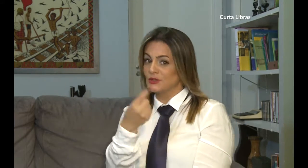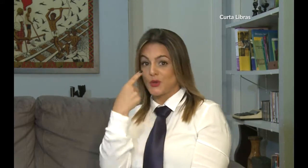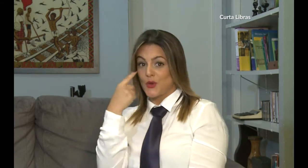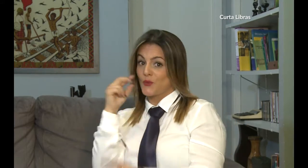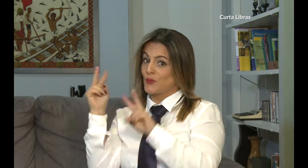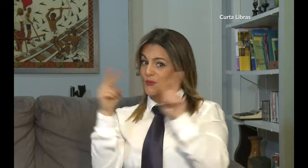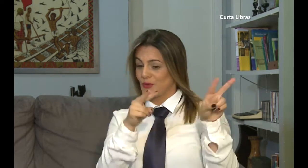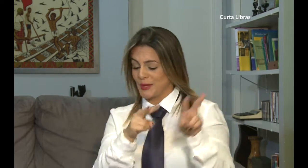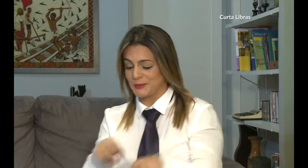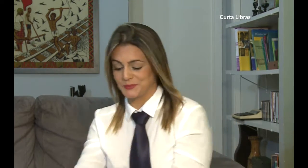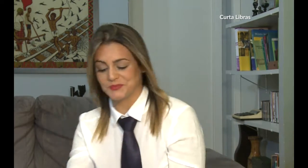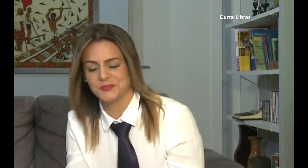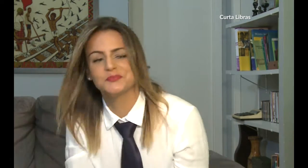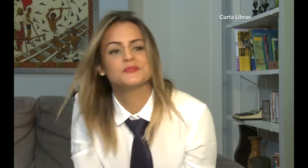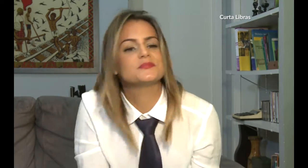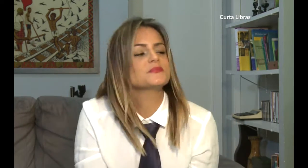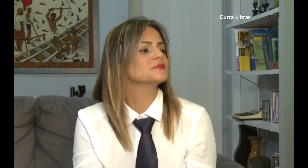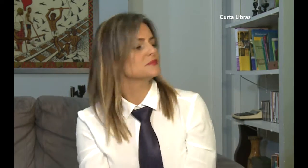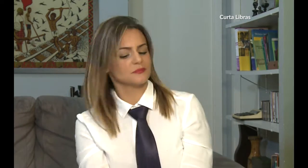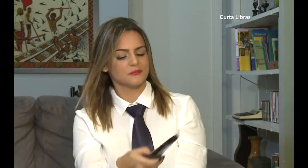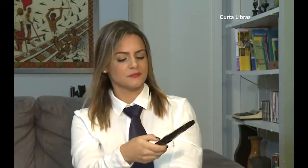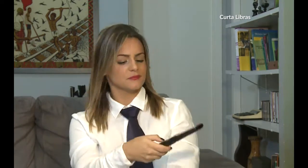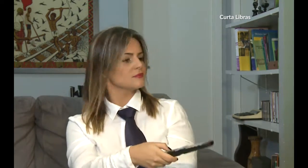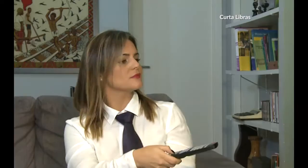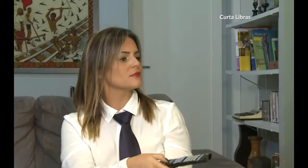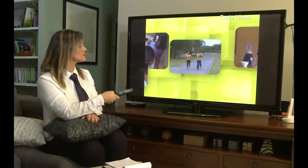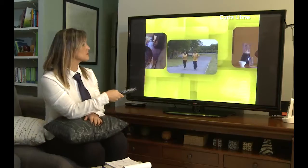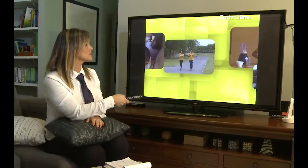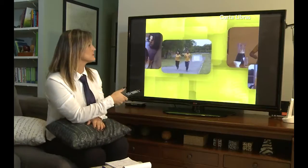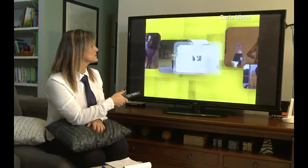Fique atento a essa interessante experiência. Vamos assistir?